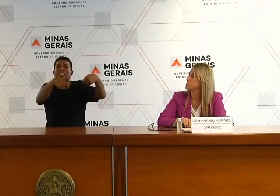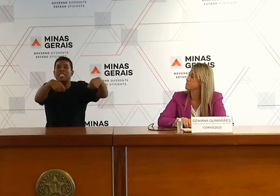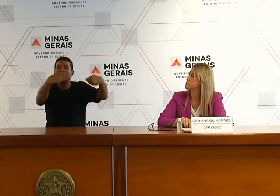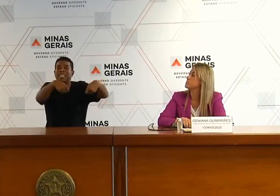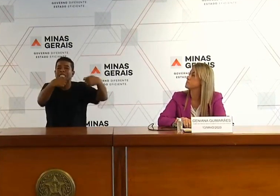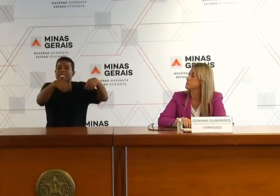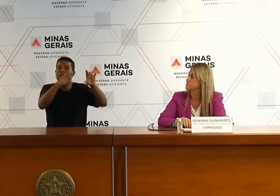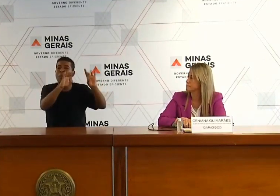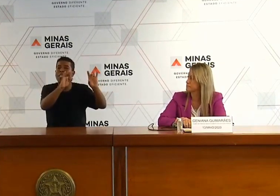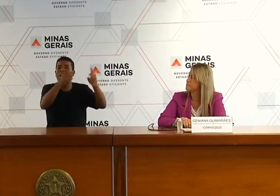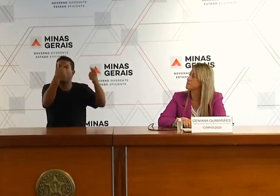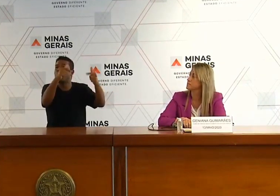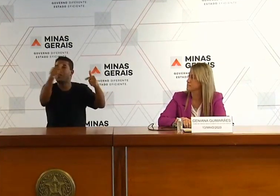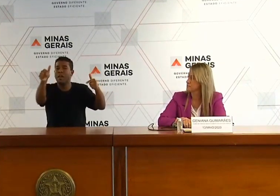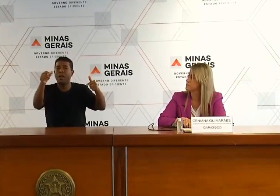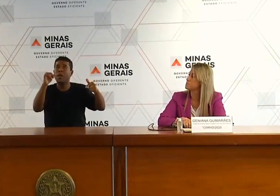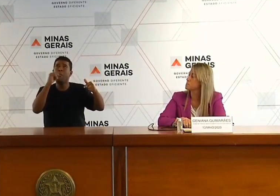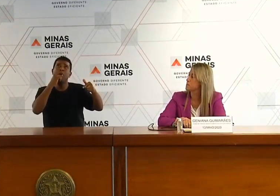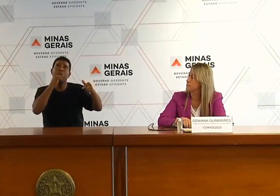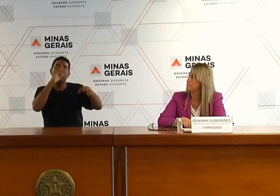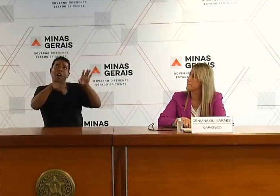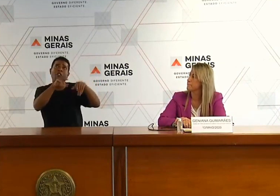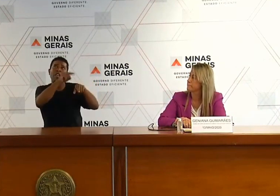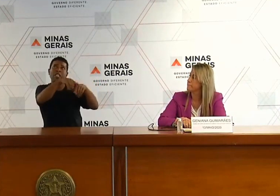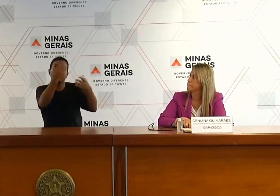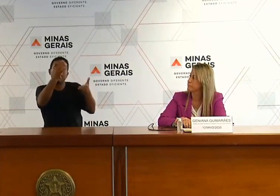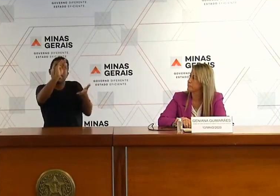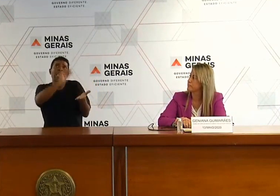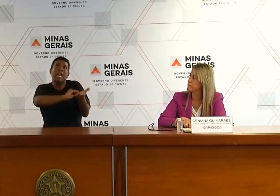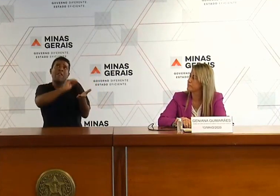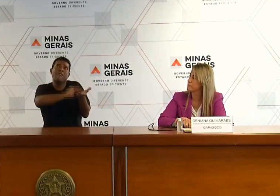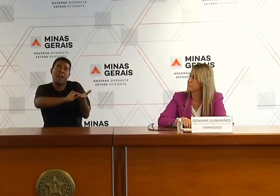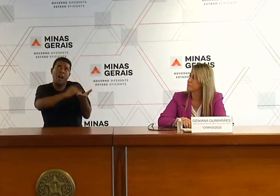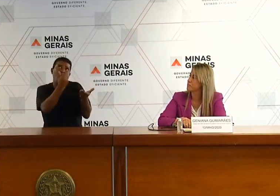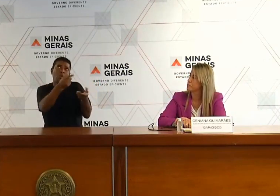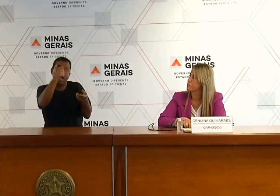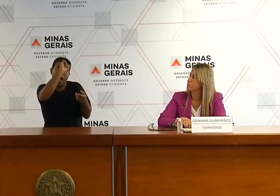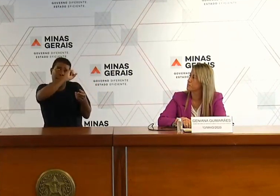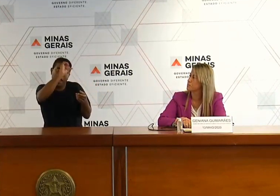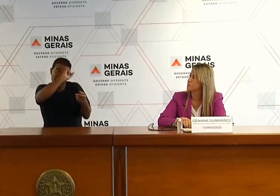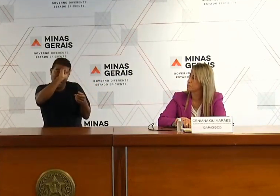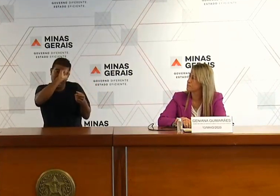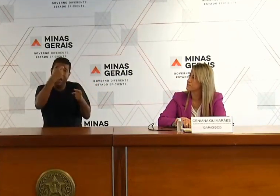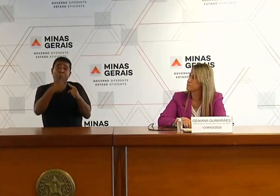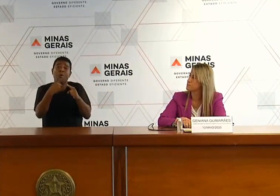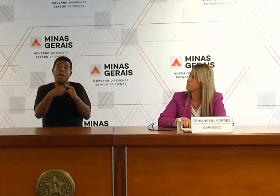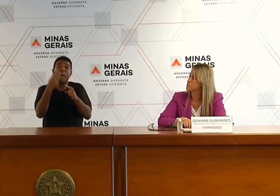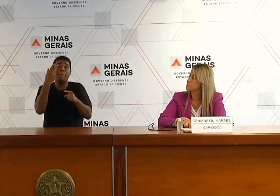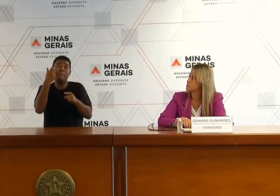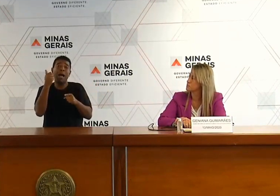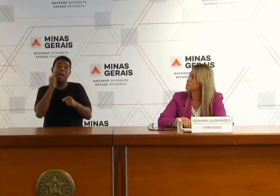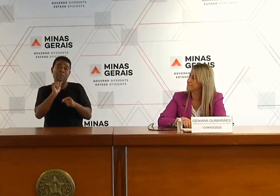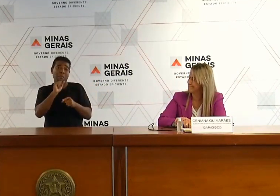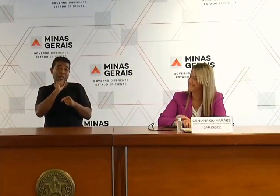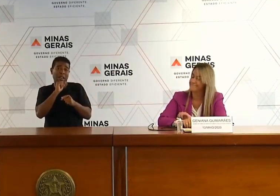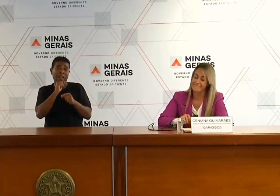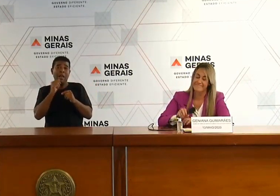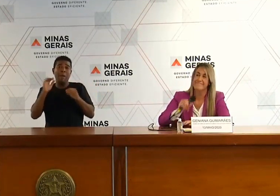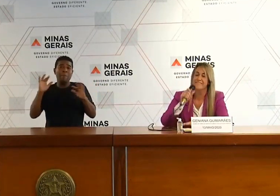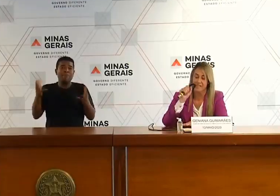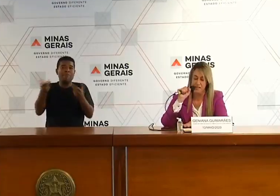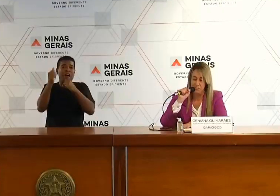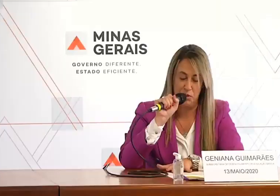defasagem no aprendizado, já que nem todo pai possui a mesma didática que o professor para ensinar?